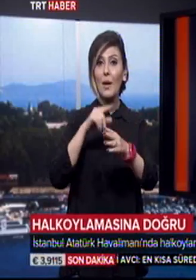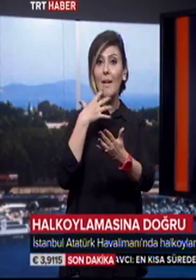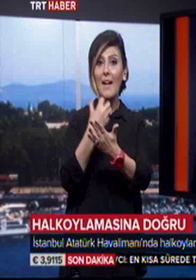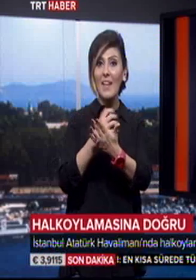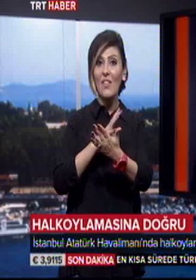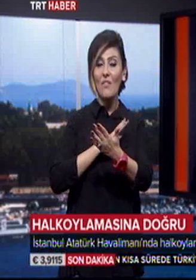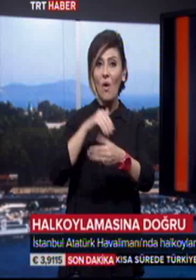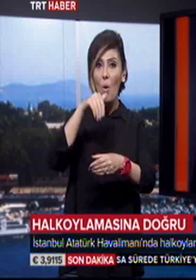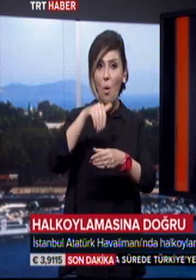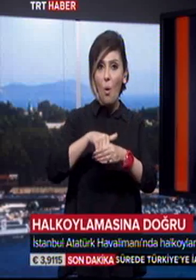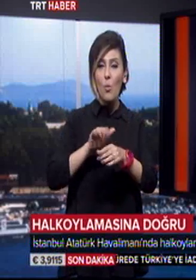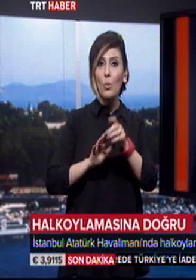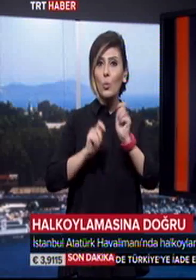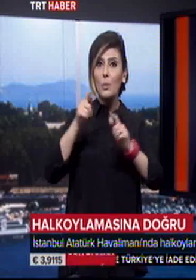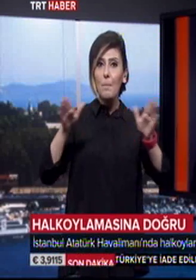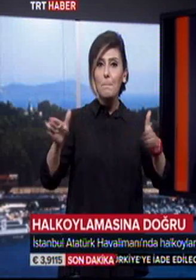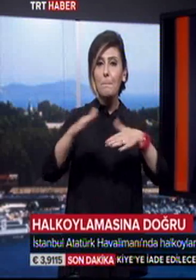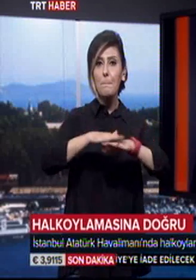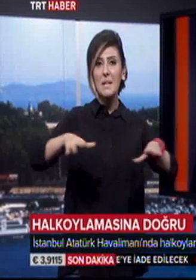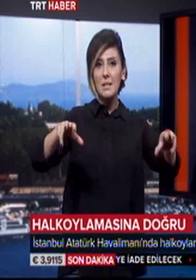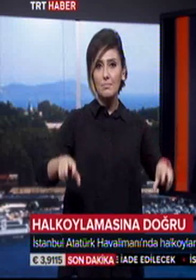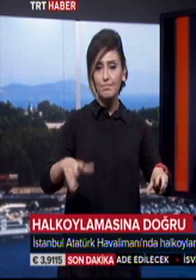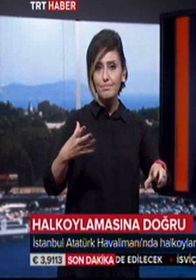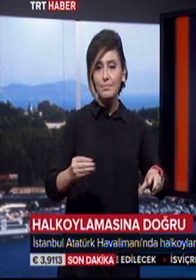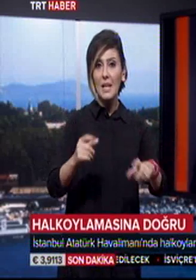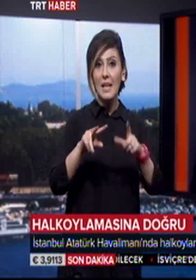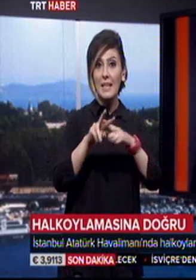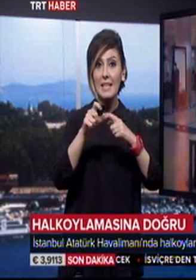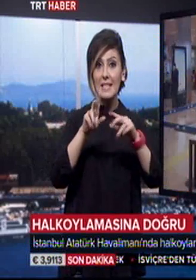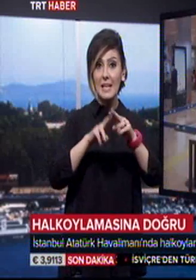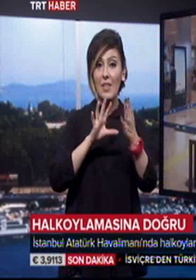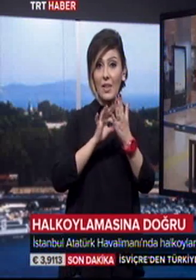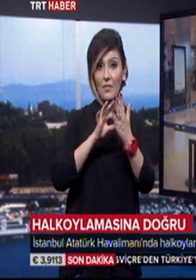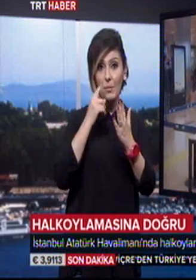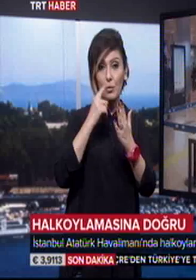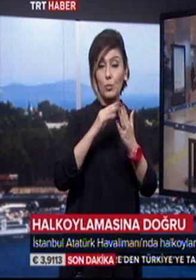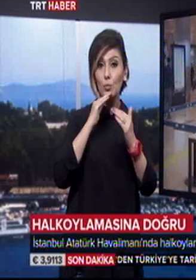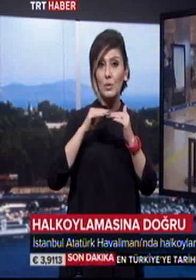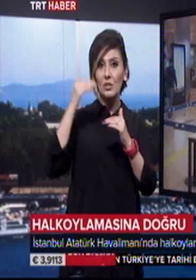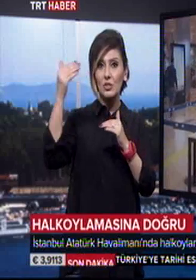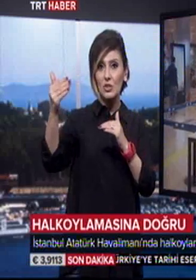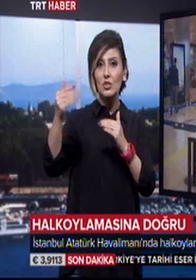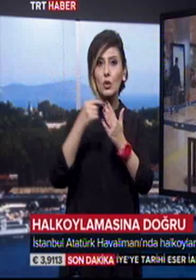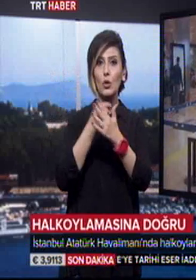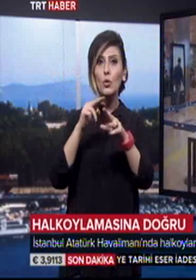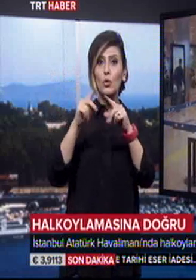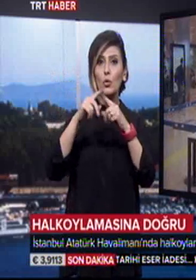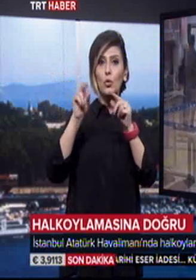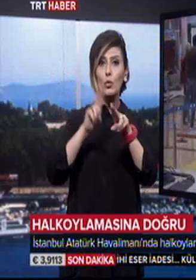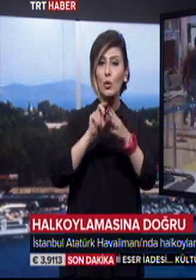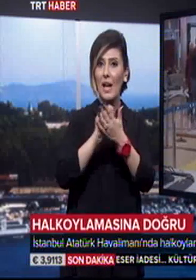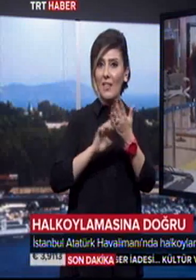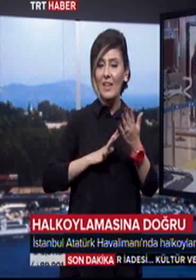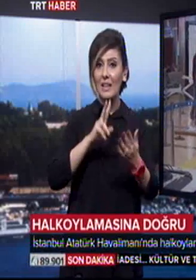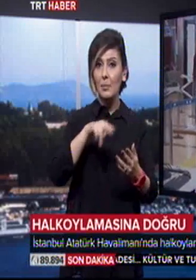kullanacağı alanlara masalar yerleştirildi. Yüksek Seçim Kurulu takvimine göre yurt dışı seçmen kütüğüne kayıtlı olanlar 27